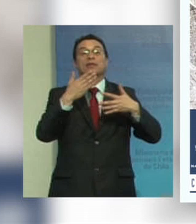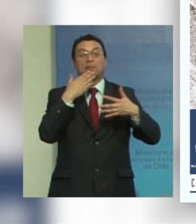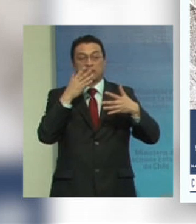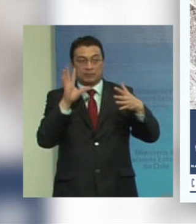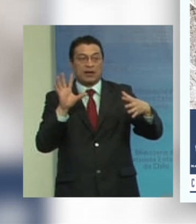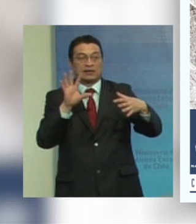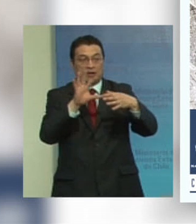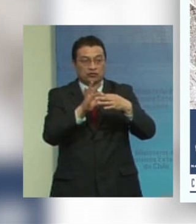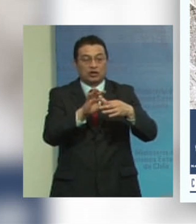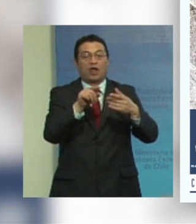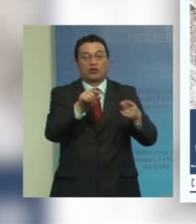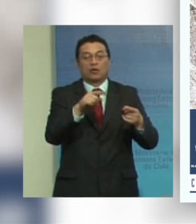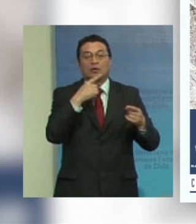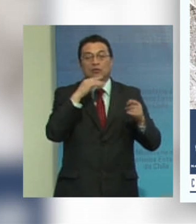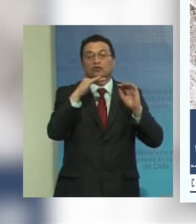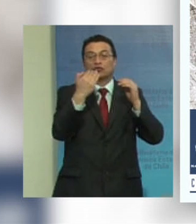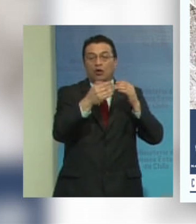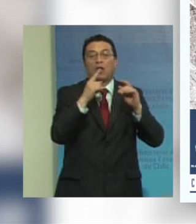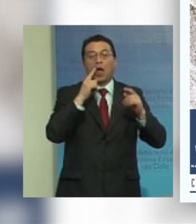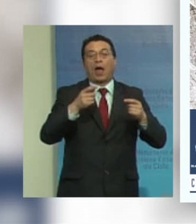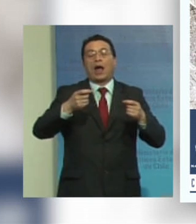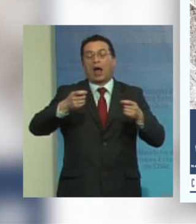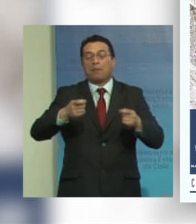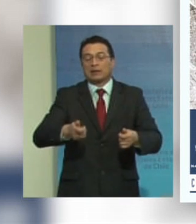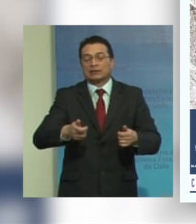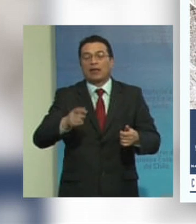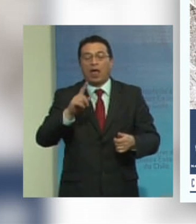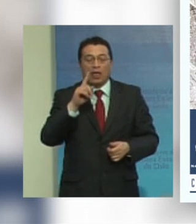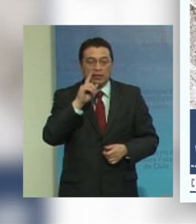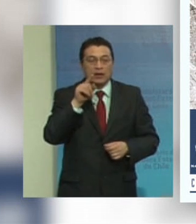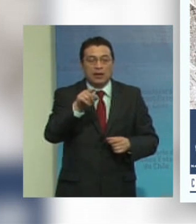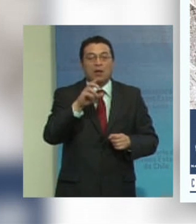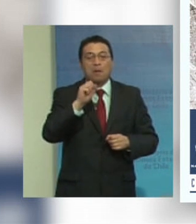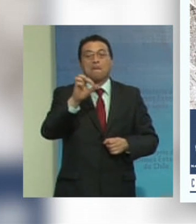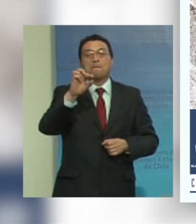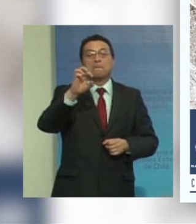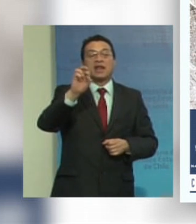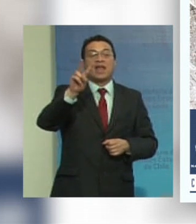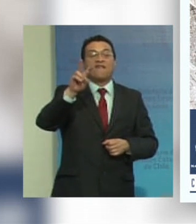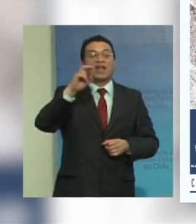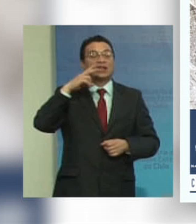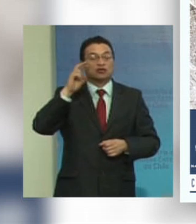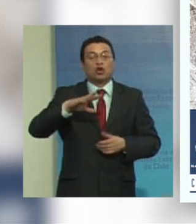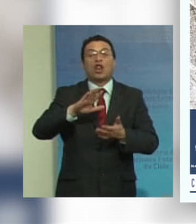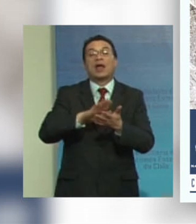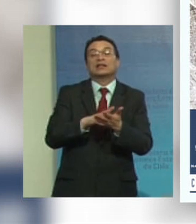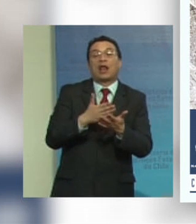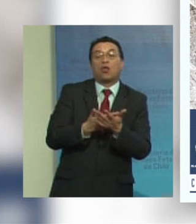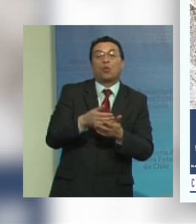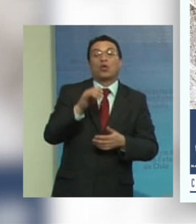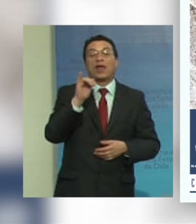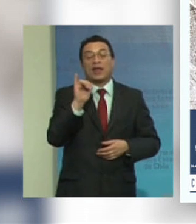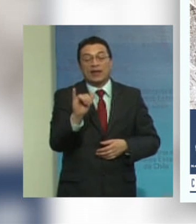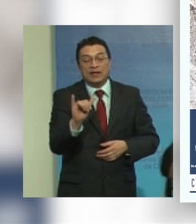relacionado con el contexto y con la capacidad de prevención en salud y de